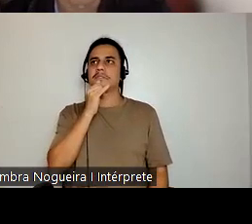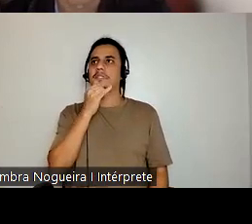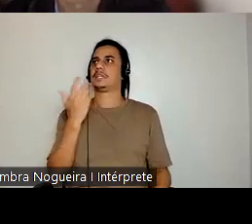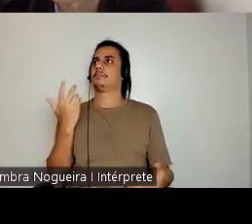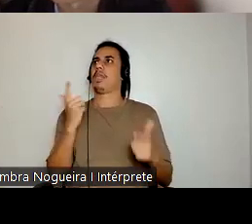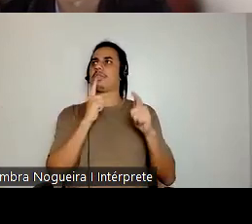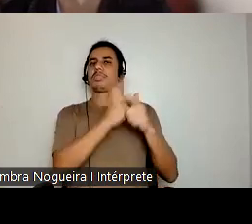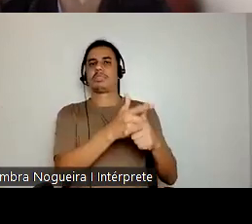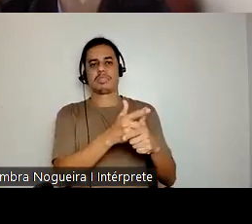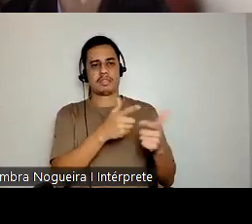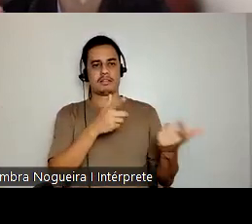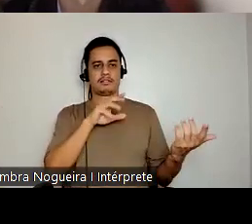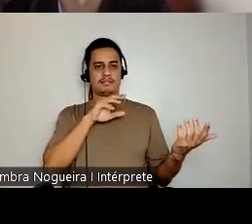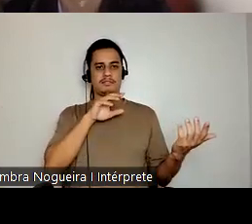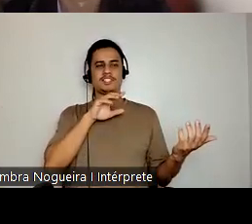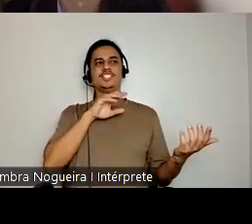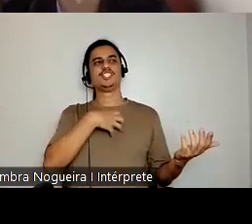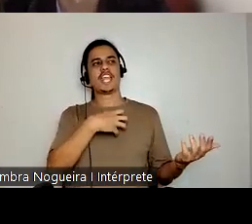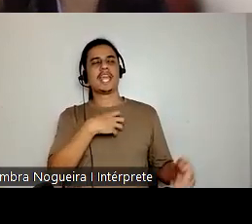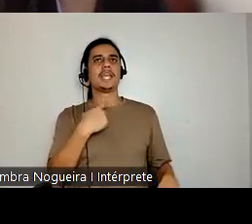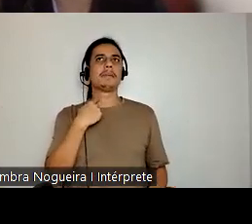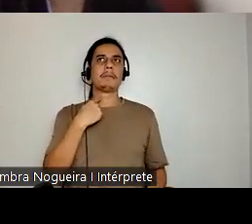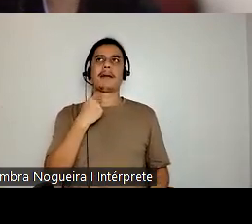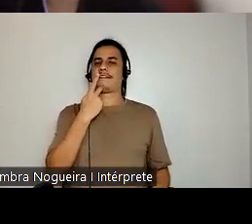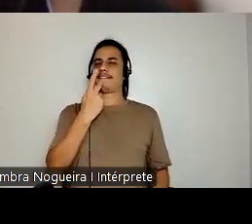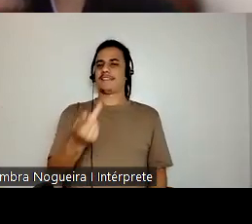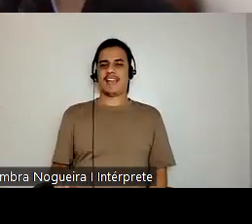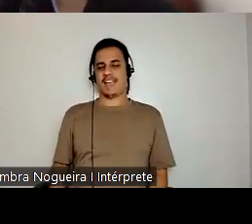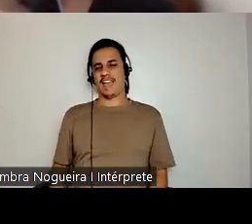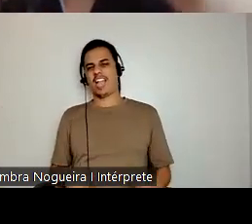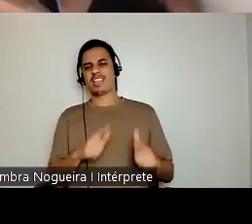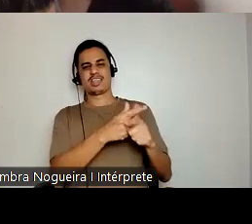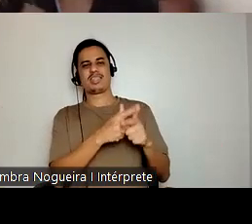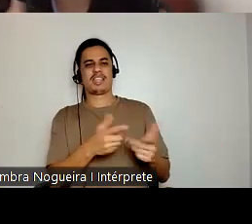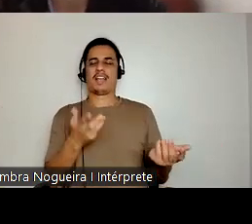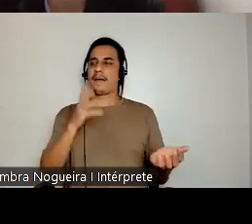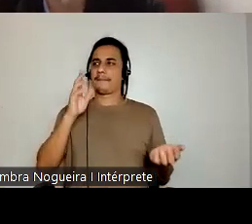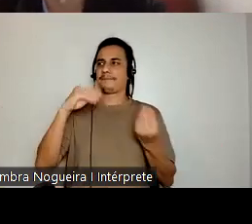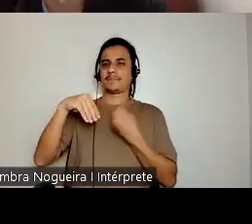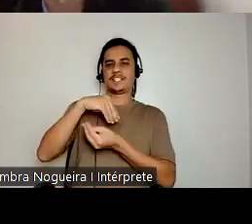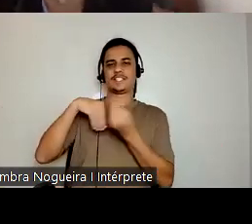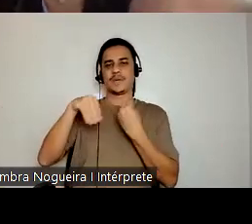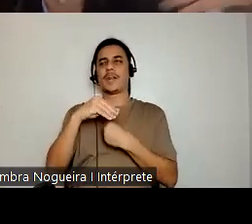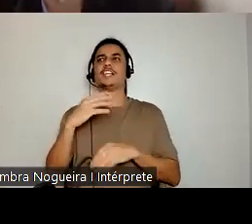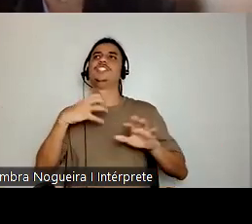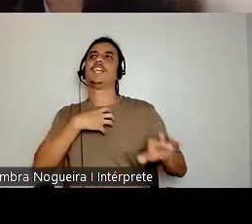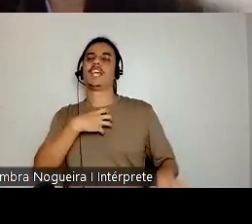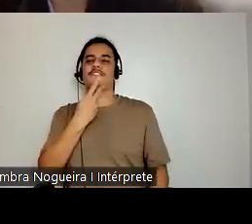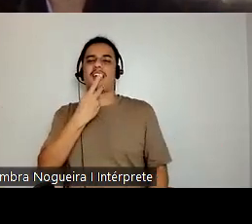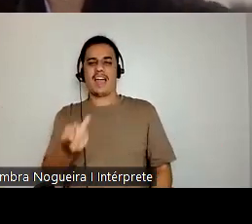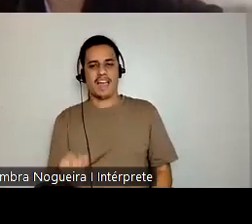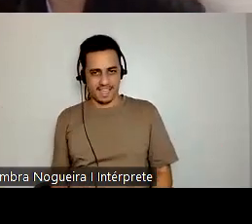caçoar da pronúncia. Então, fala de pastel de flambo. Então, mistura as duas coisas, de serem